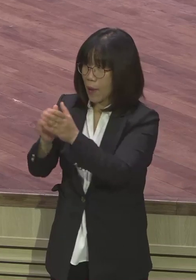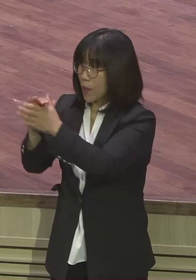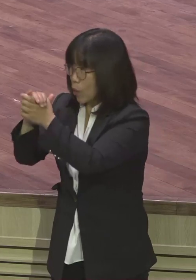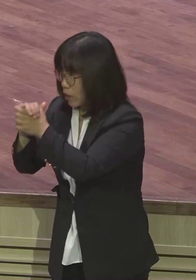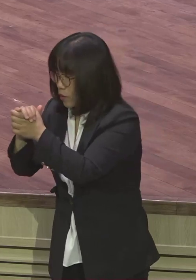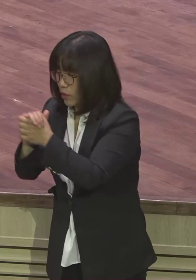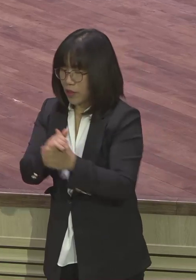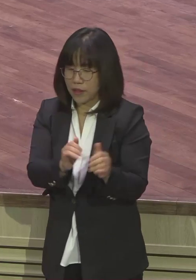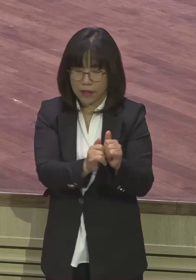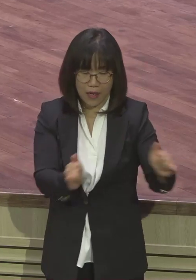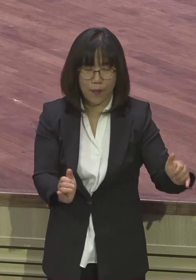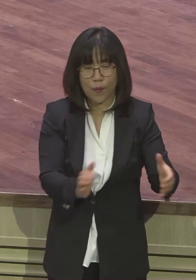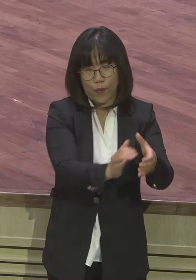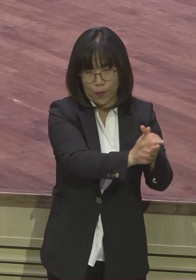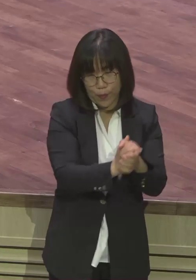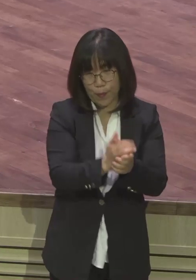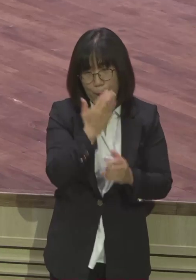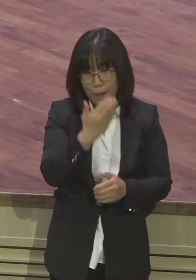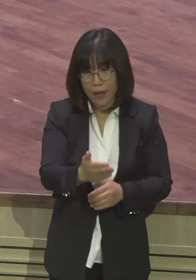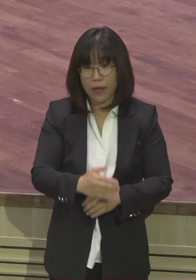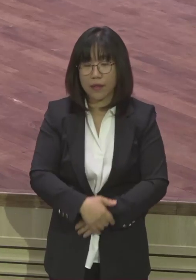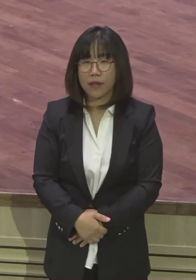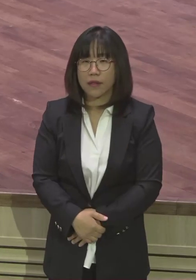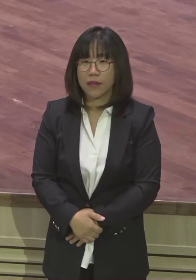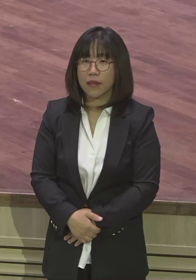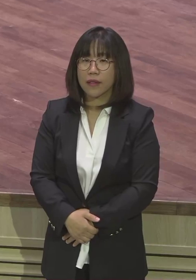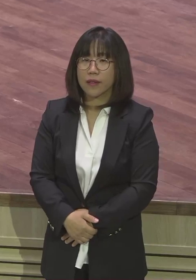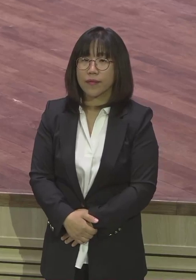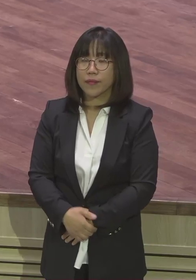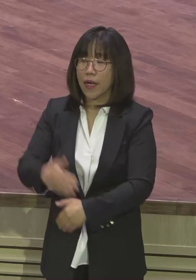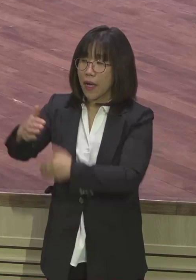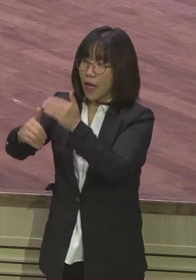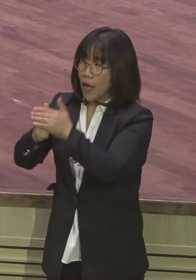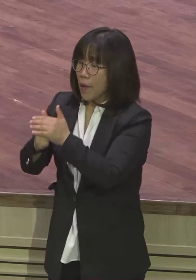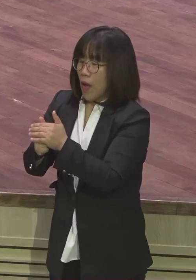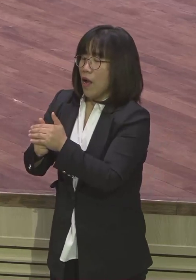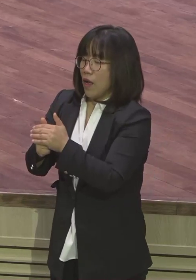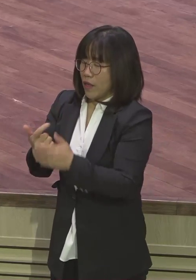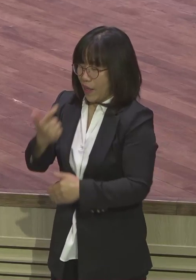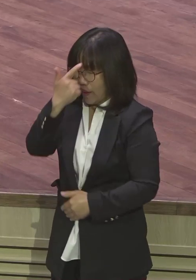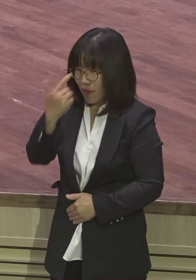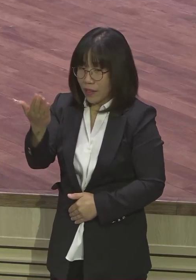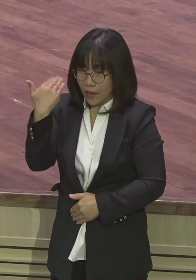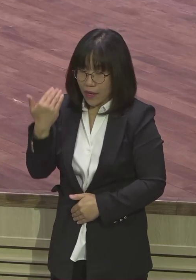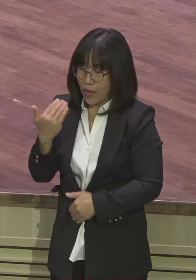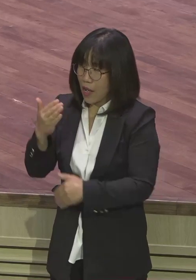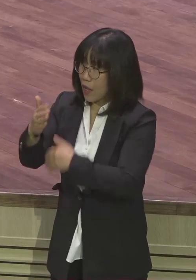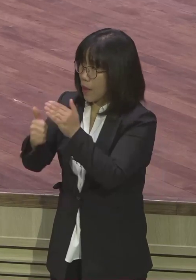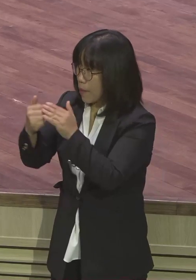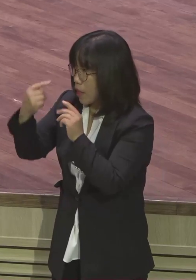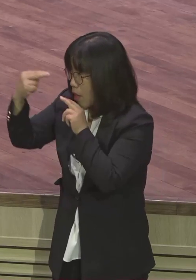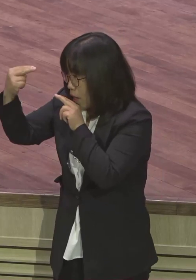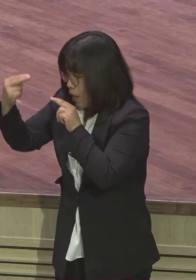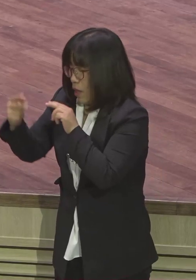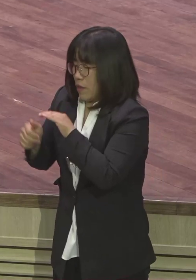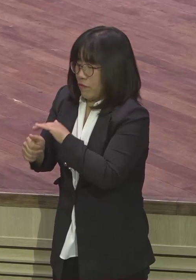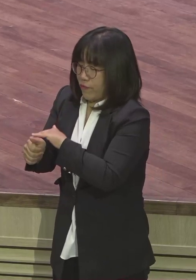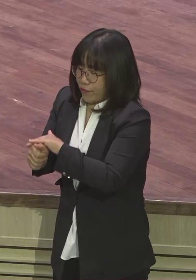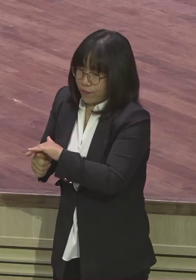그러니까 하나님이 딱 바꿔주니까 전에 뒤에 숨어가지고 막 마지막 최후의 마지막 도망가려고 쫙